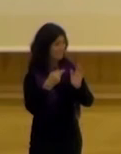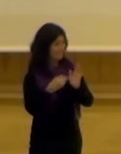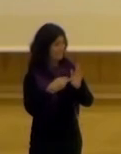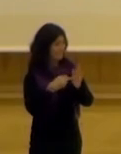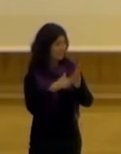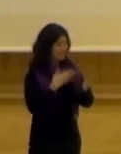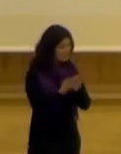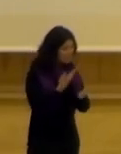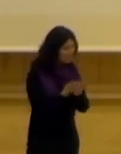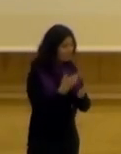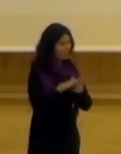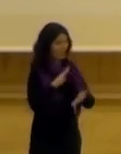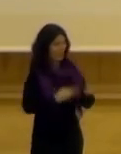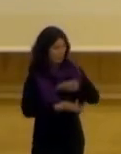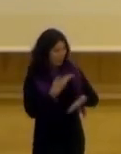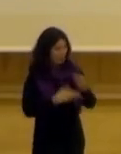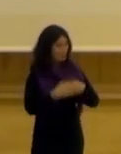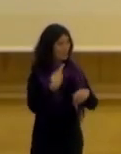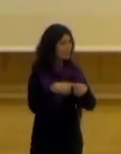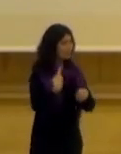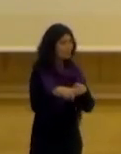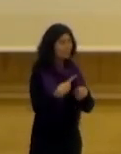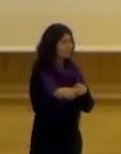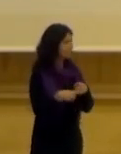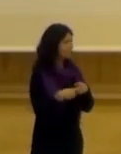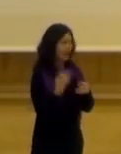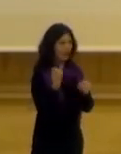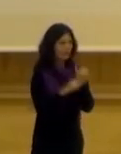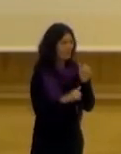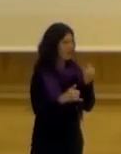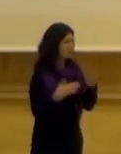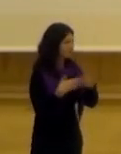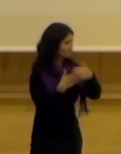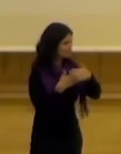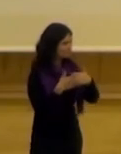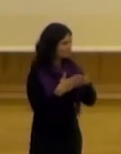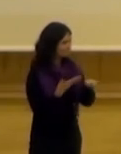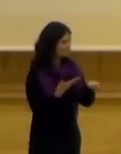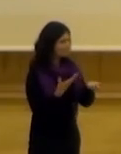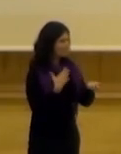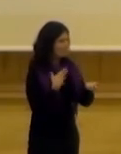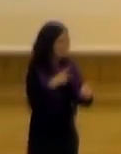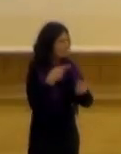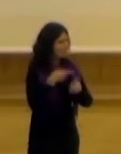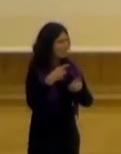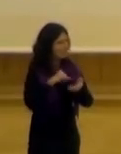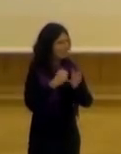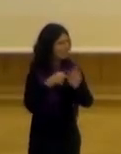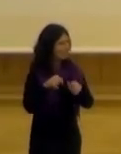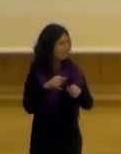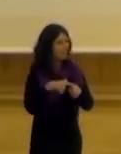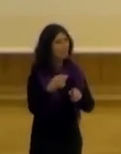tienen ellos de presentación de propuestas colaboradores y demás no pudieron seguir ese enfoque metodológico con lo cual